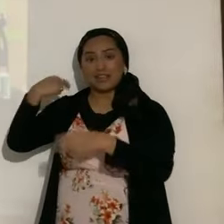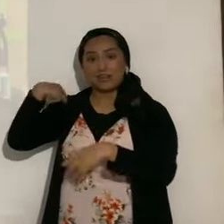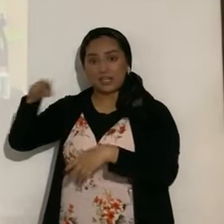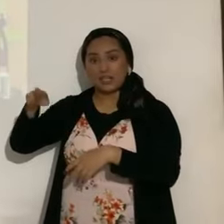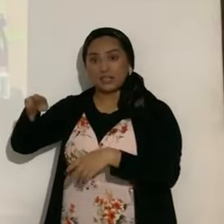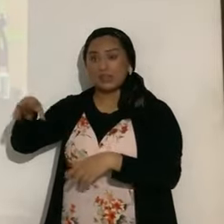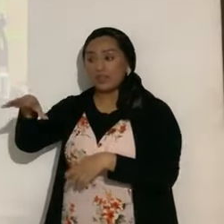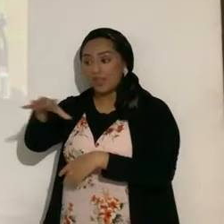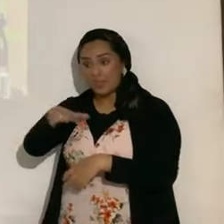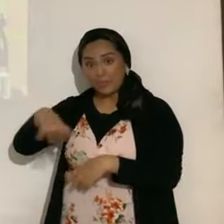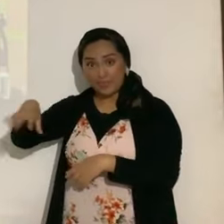más,